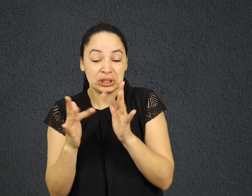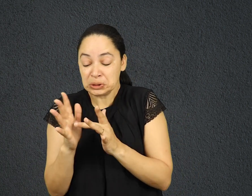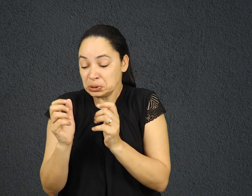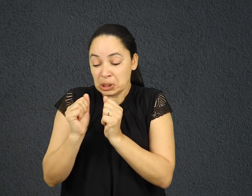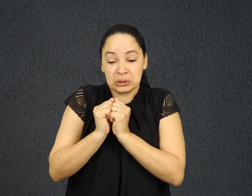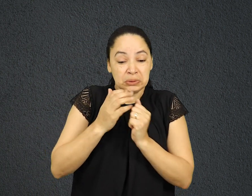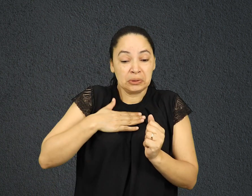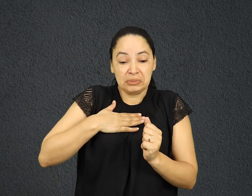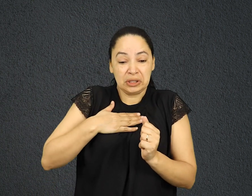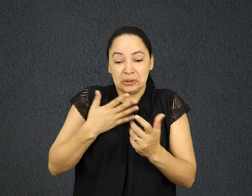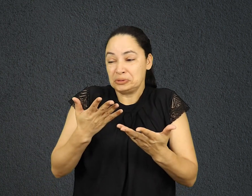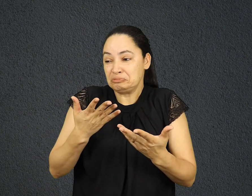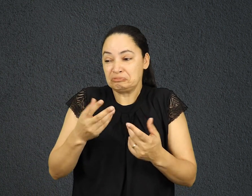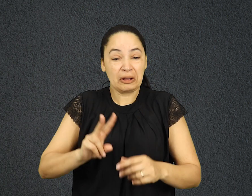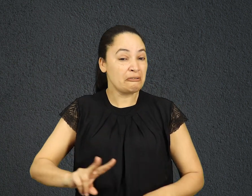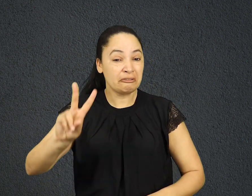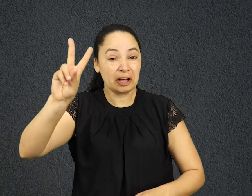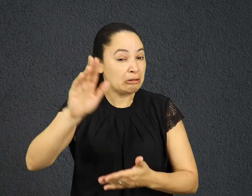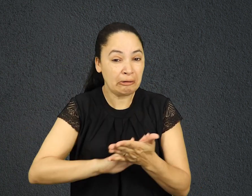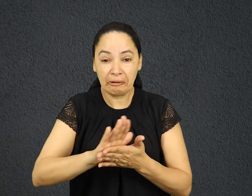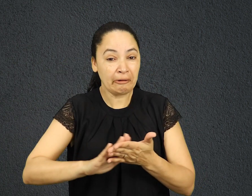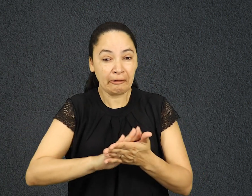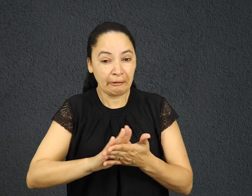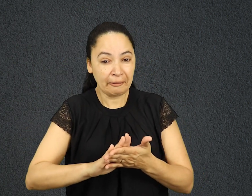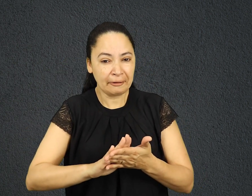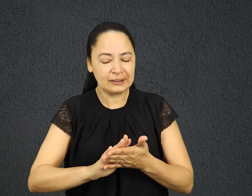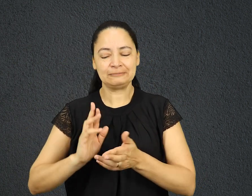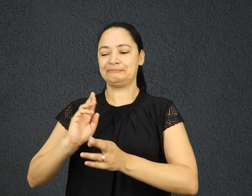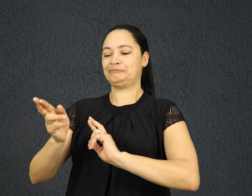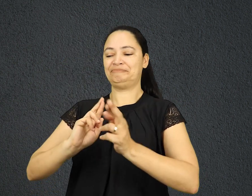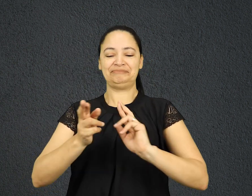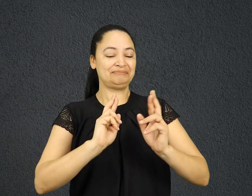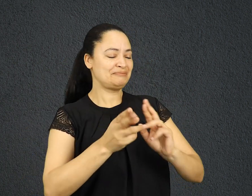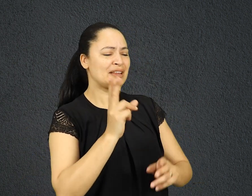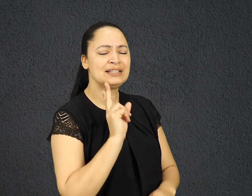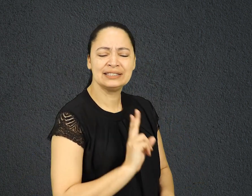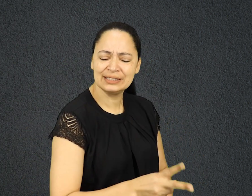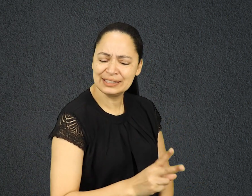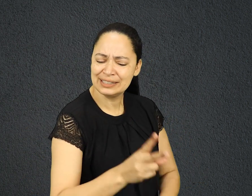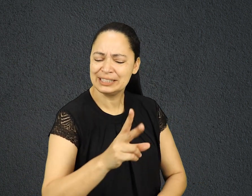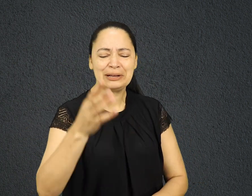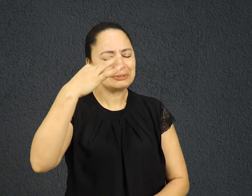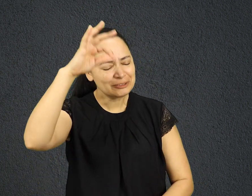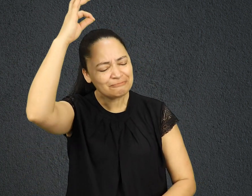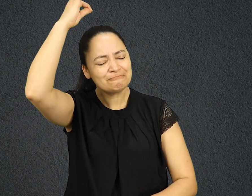jornada cristã não tem valor. Os relacionamentos devem estar sempre sob a condução do Espírito.